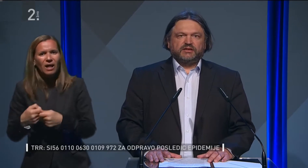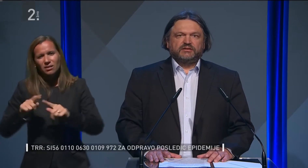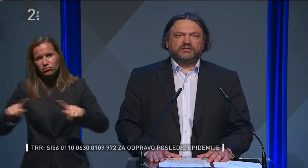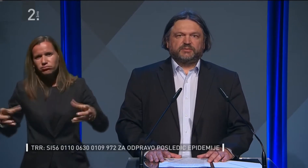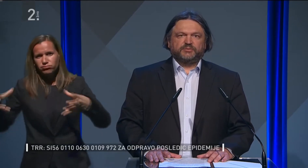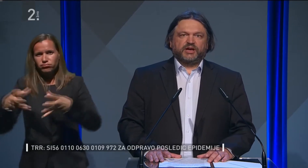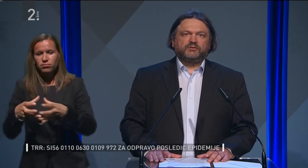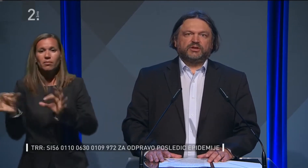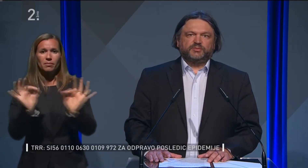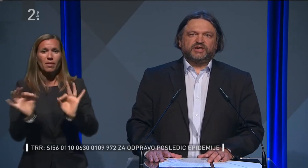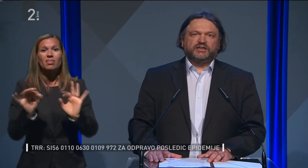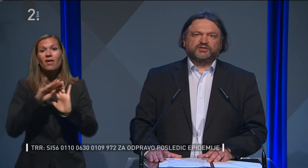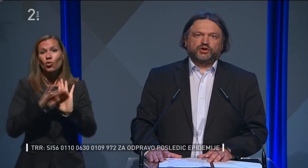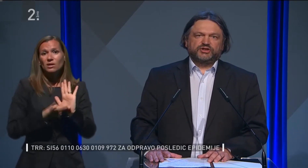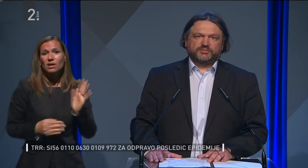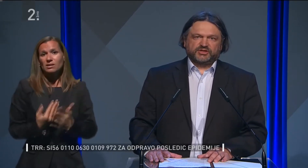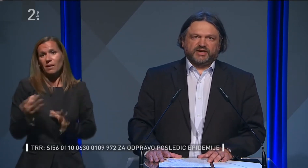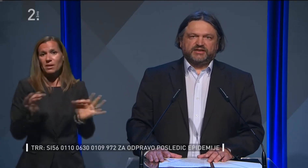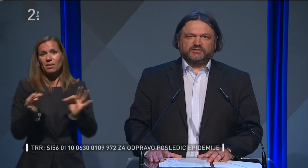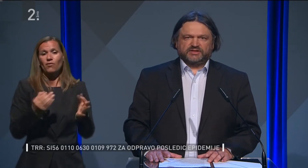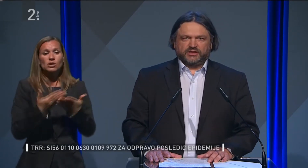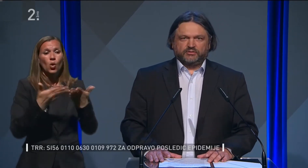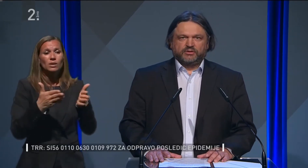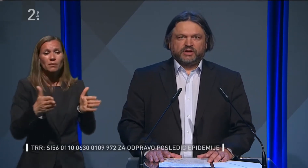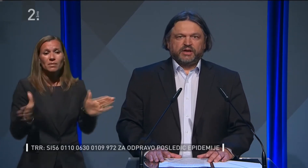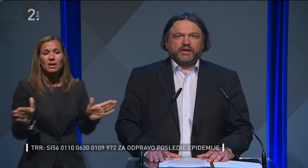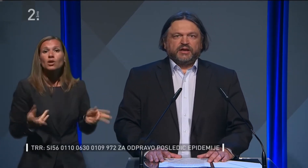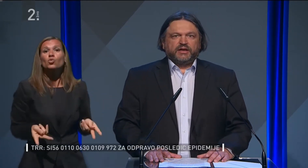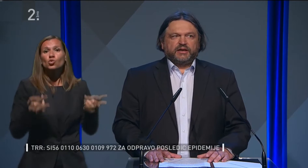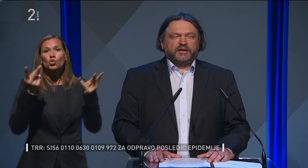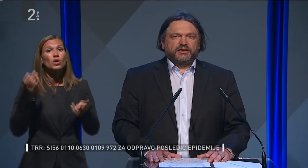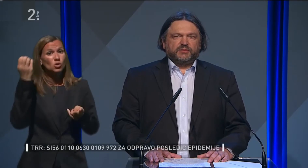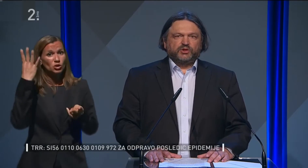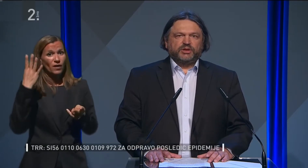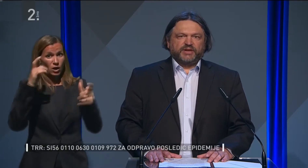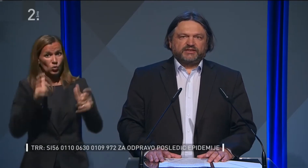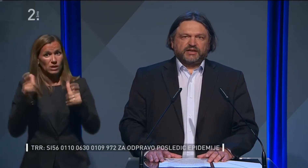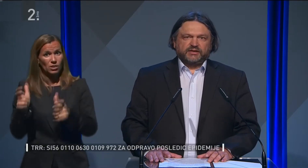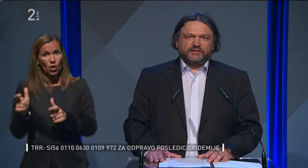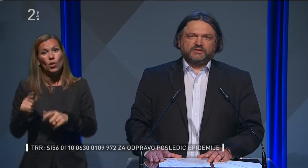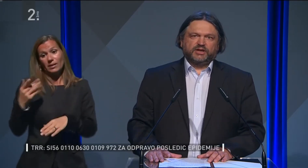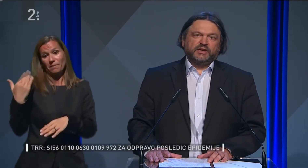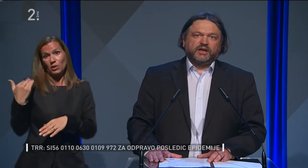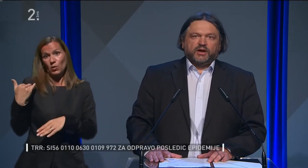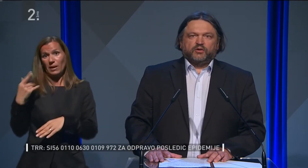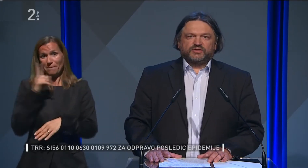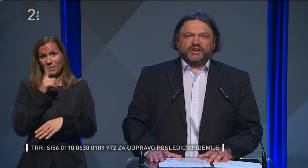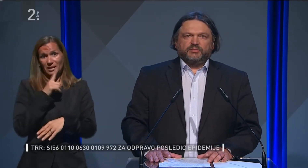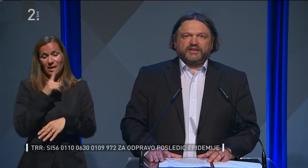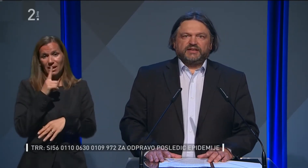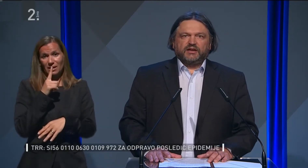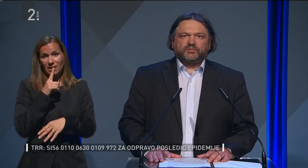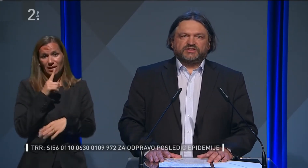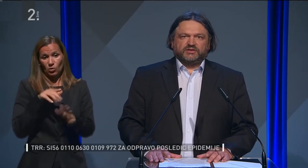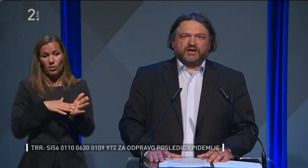navodila za pripravo na odpiranje vzgojno-izobraževalnih ustanov. In jih je minuli petek, torej 8.